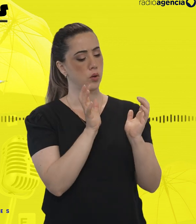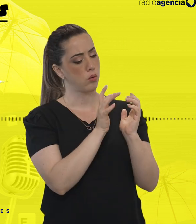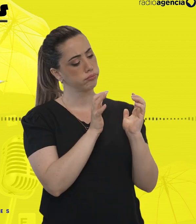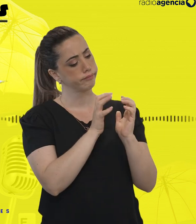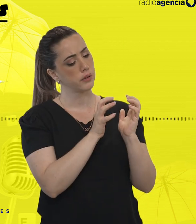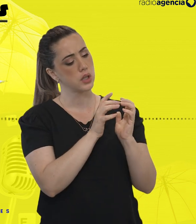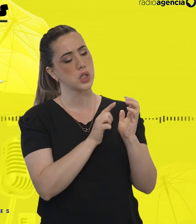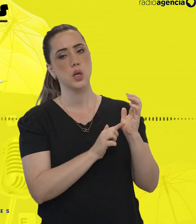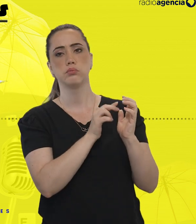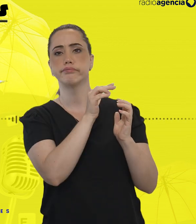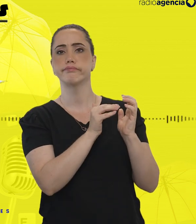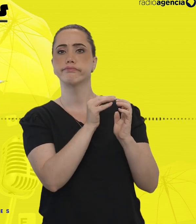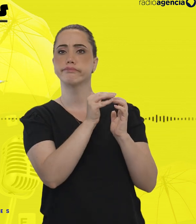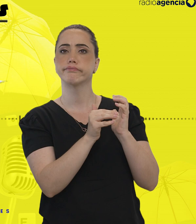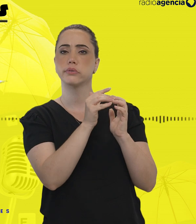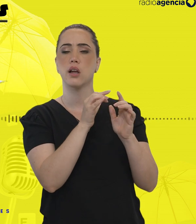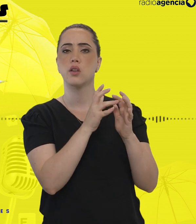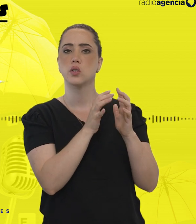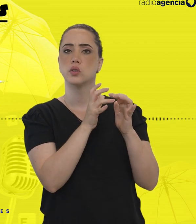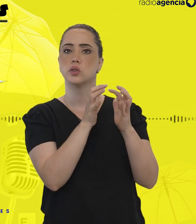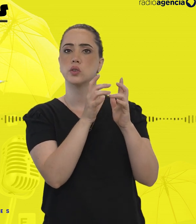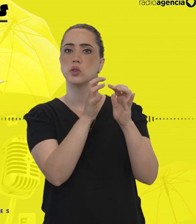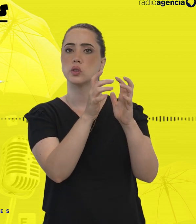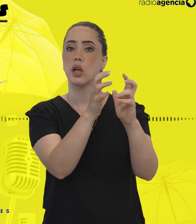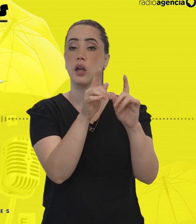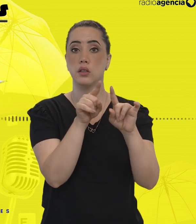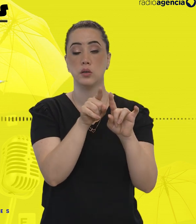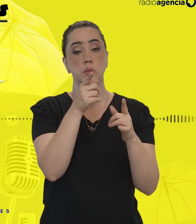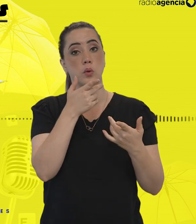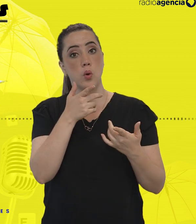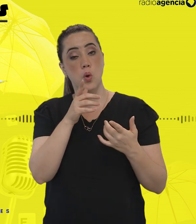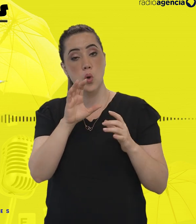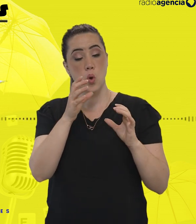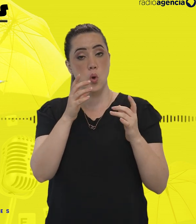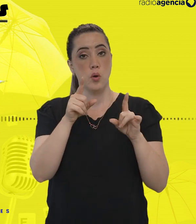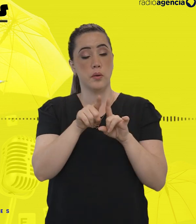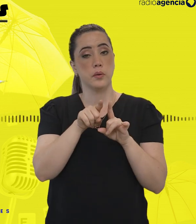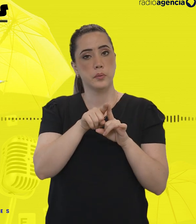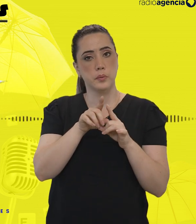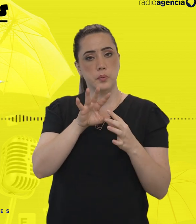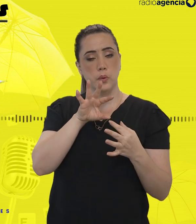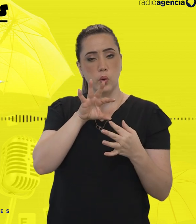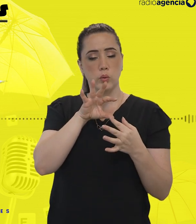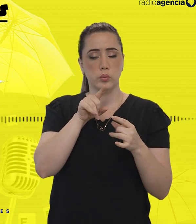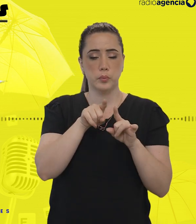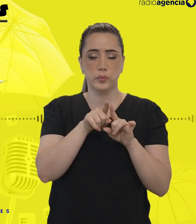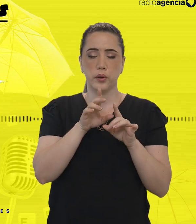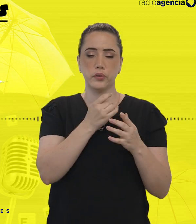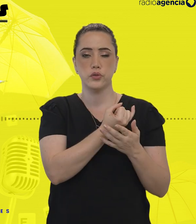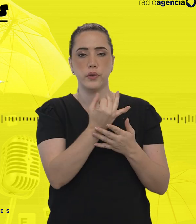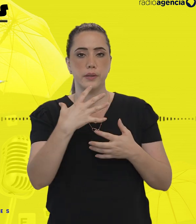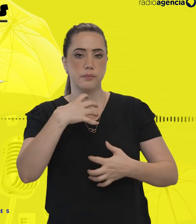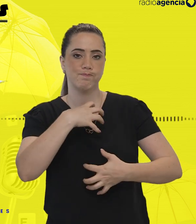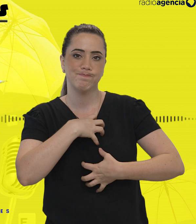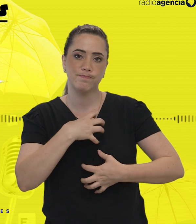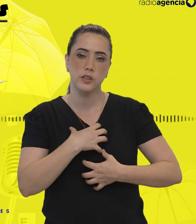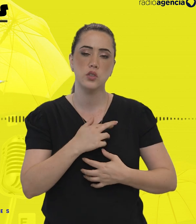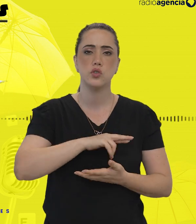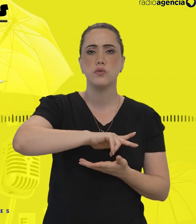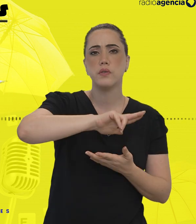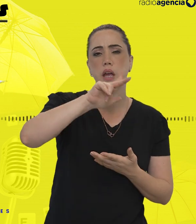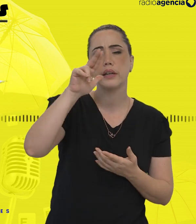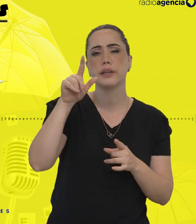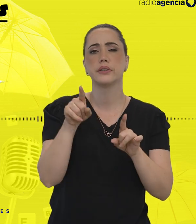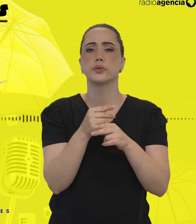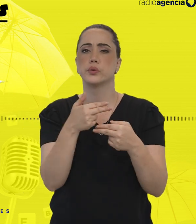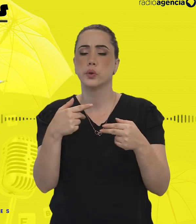labirinto neurocognitivo. O diagnóstico de uma neurodivergência não se trata apenas de um checklist de sintomas. Há diferentes transtornos